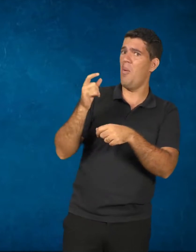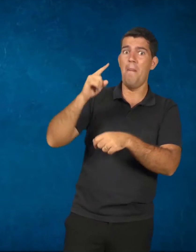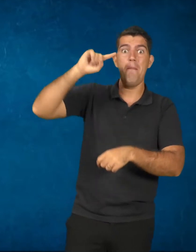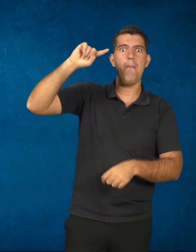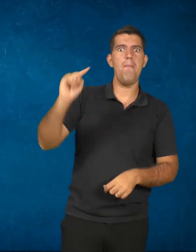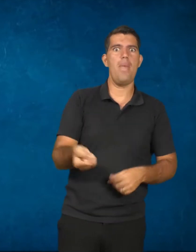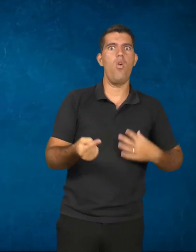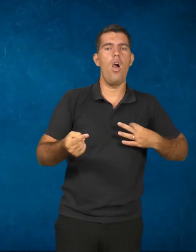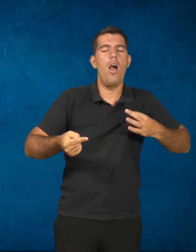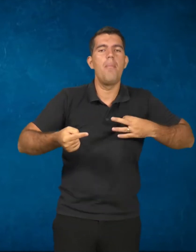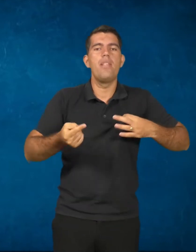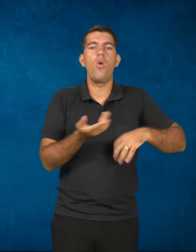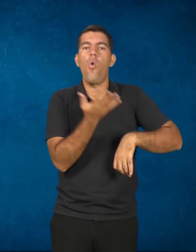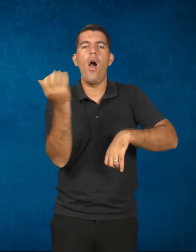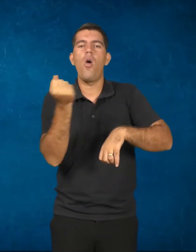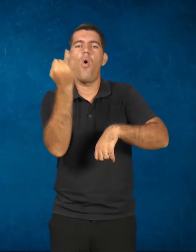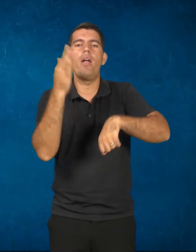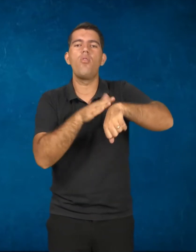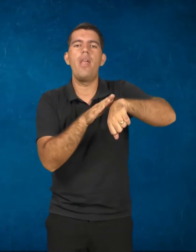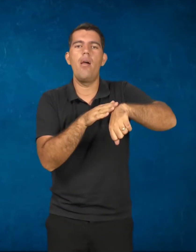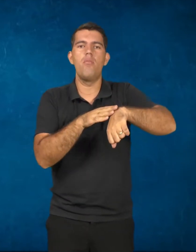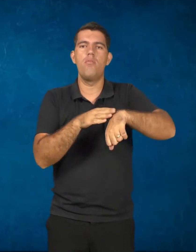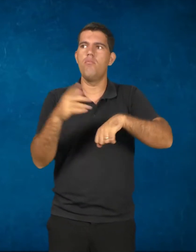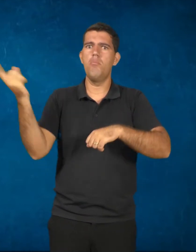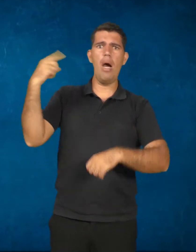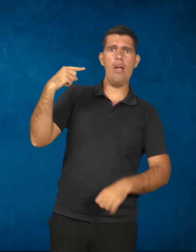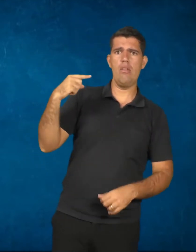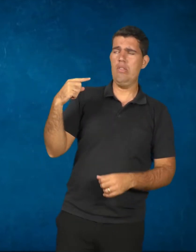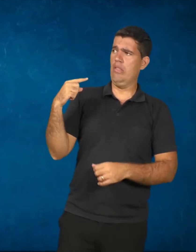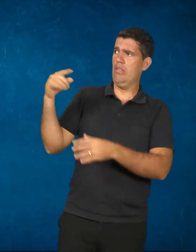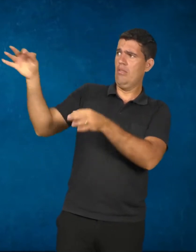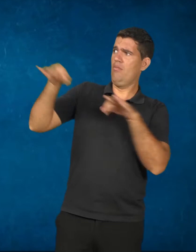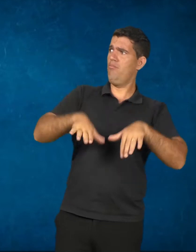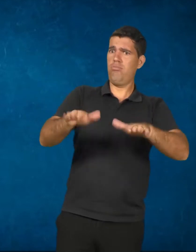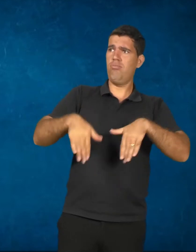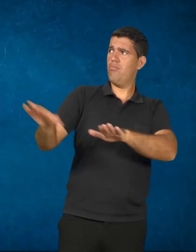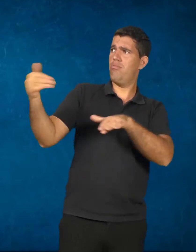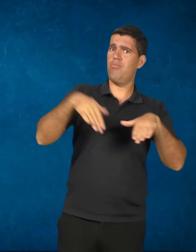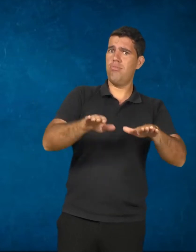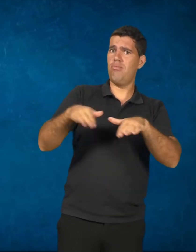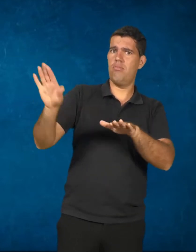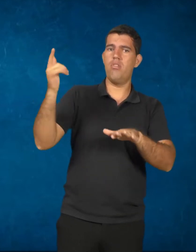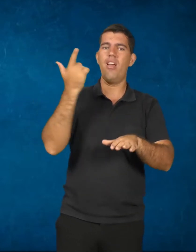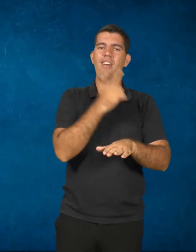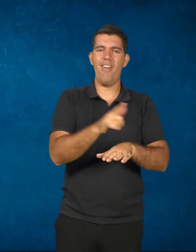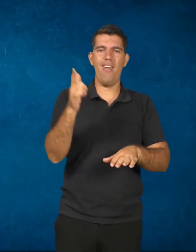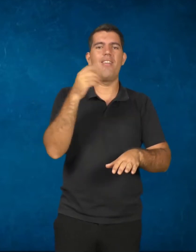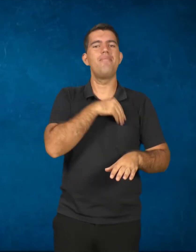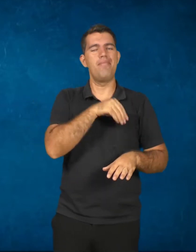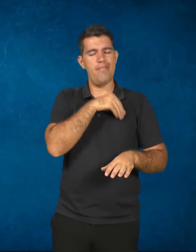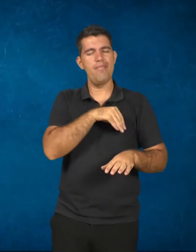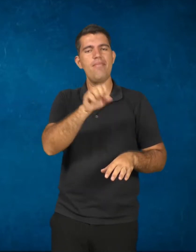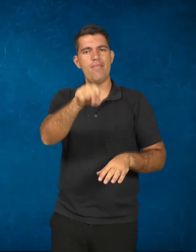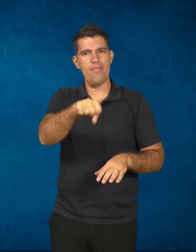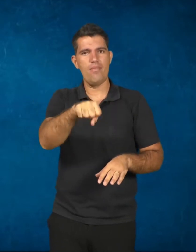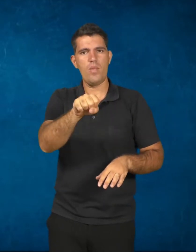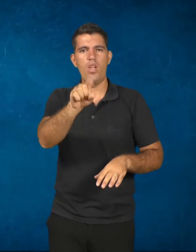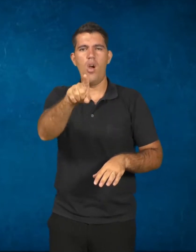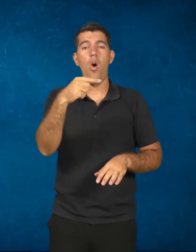camisas em X tempo. E ela ganha por aquele trabalho ali. Ela tem que trabalhar oito horas